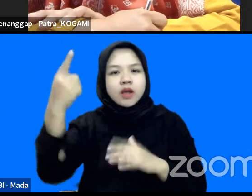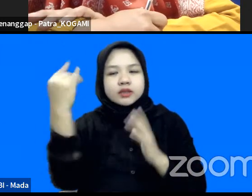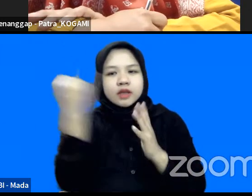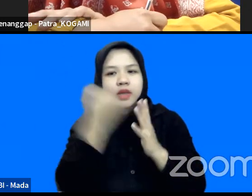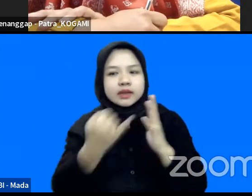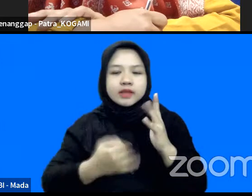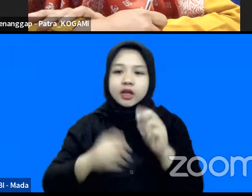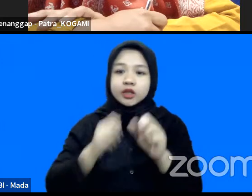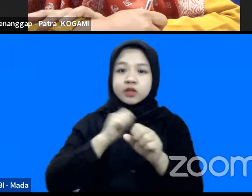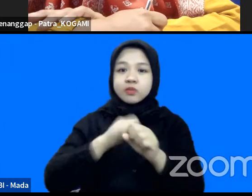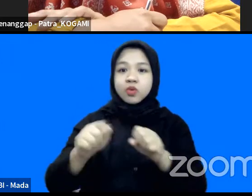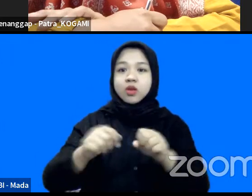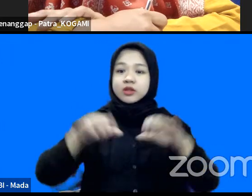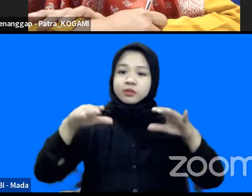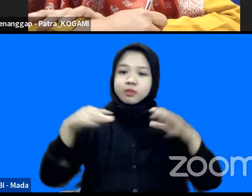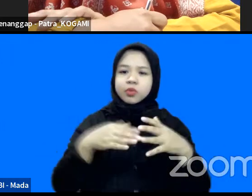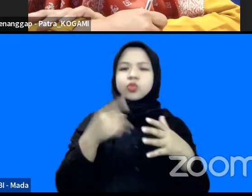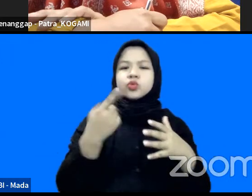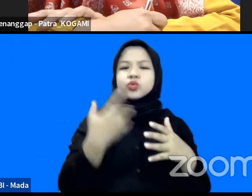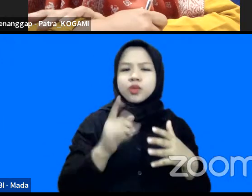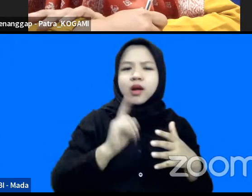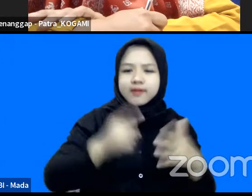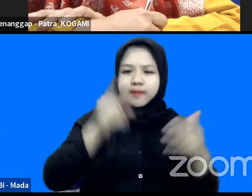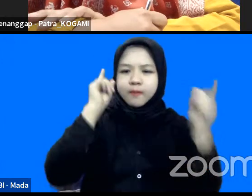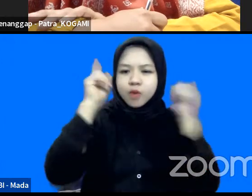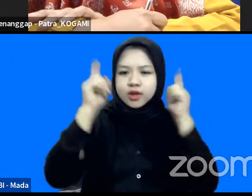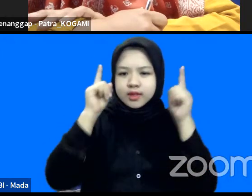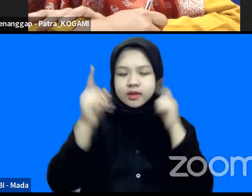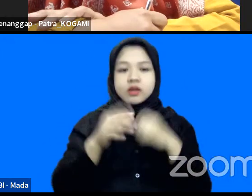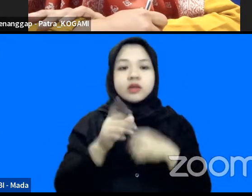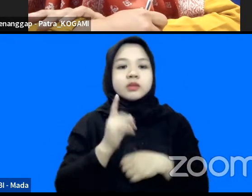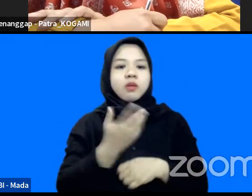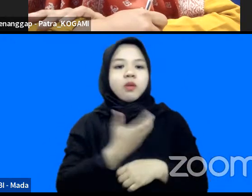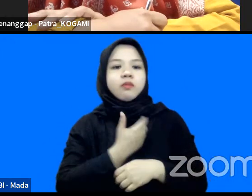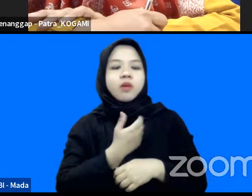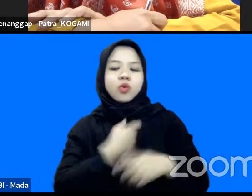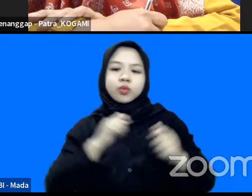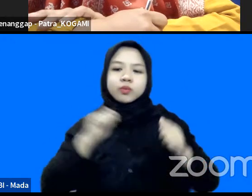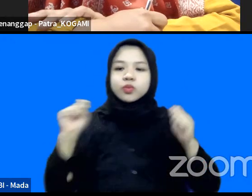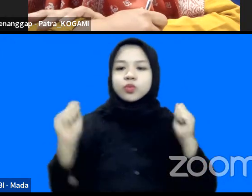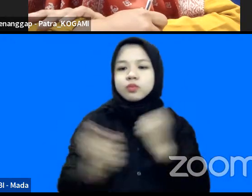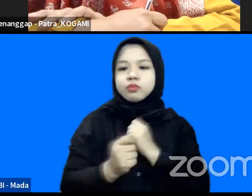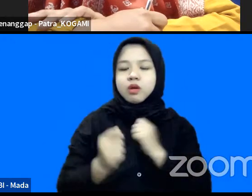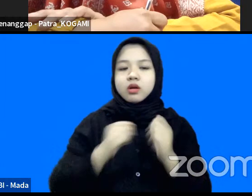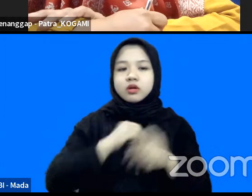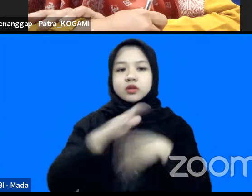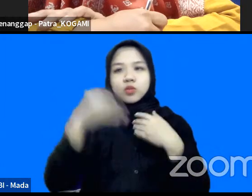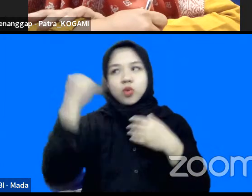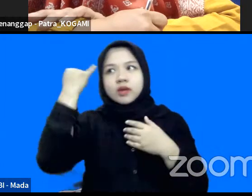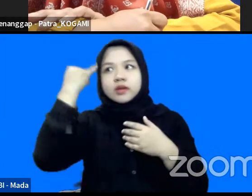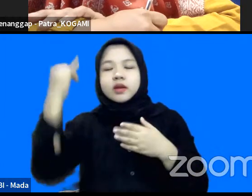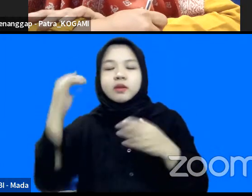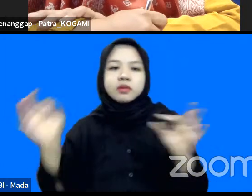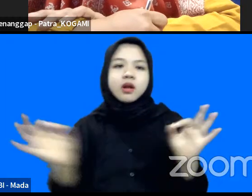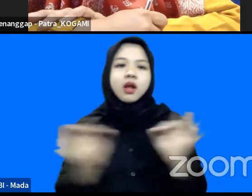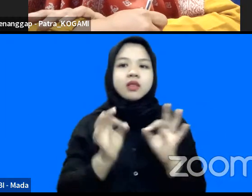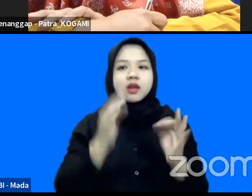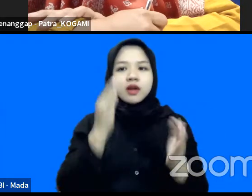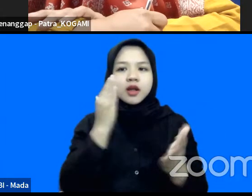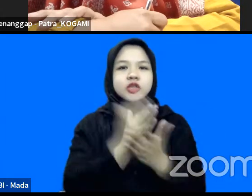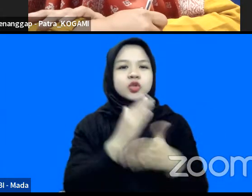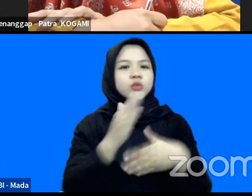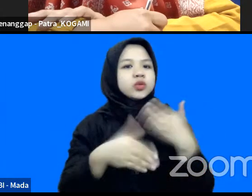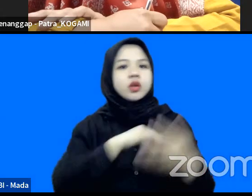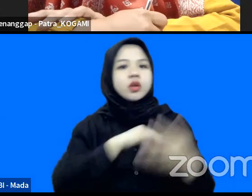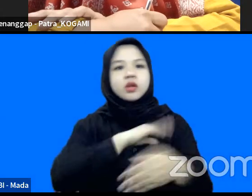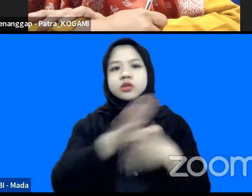diciptakan dibentuk itu sudah berpolitik karena ingin melakukan perubahan jadi semua ide pendekatan termasuk eksekusinya semuanya